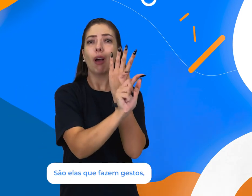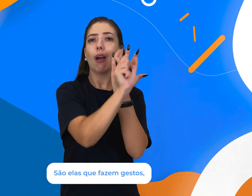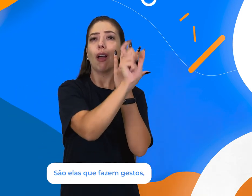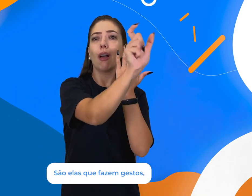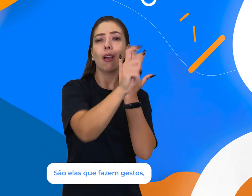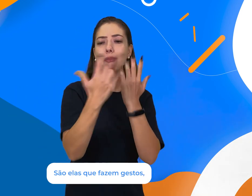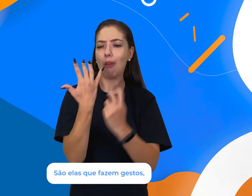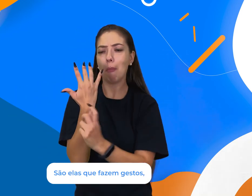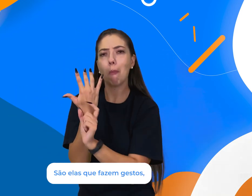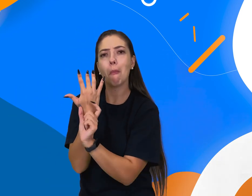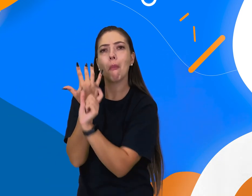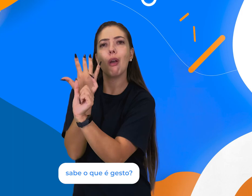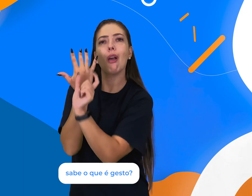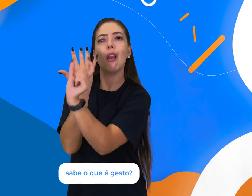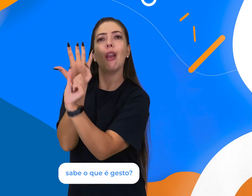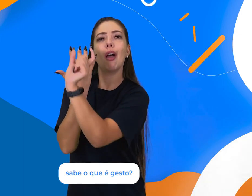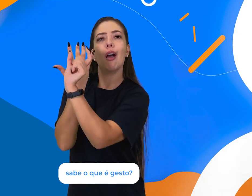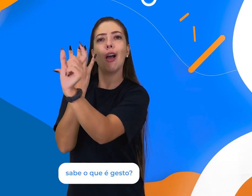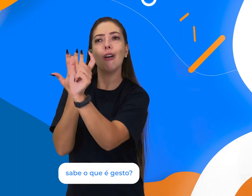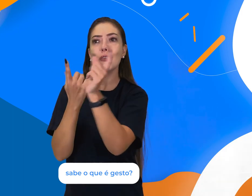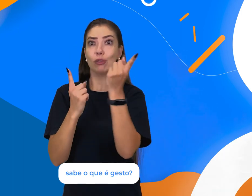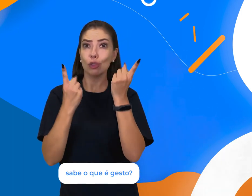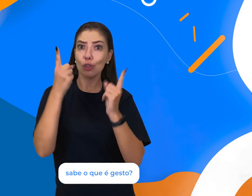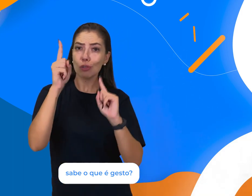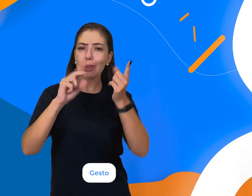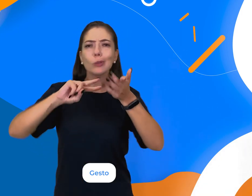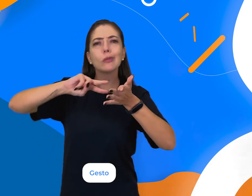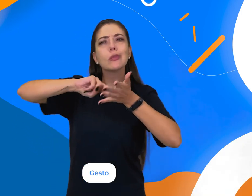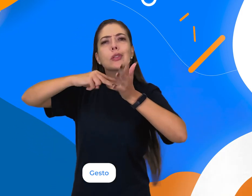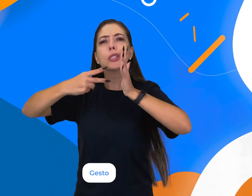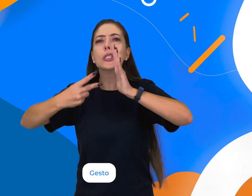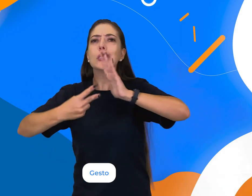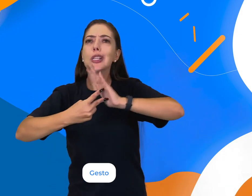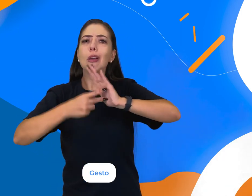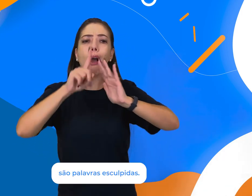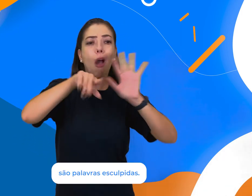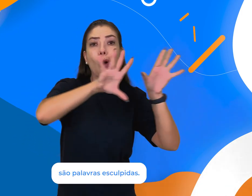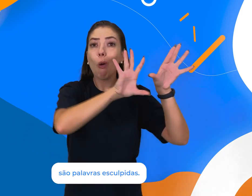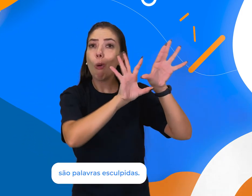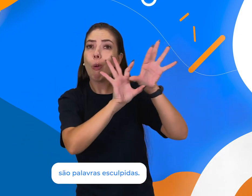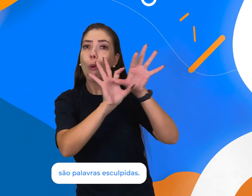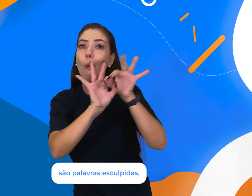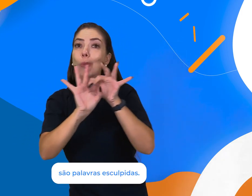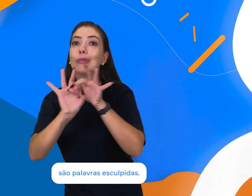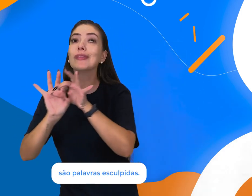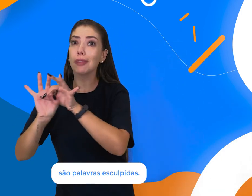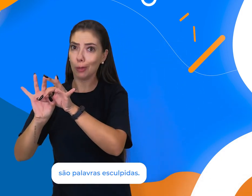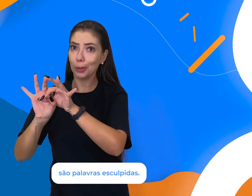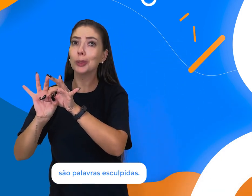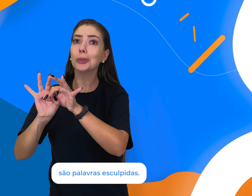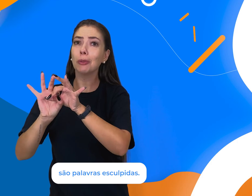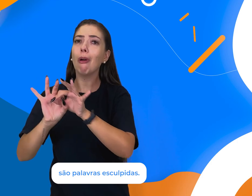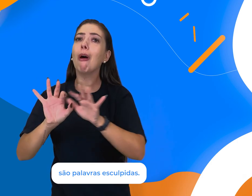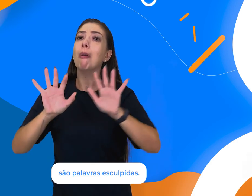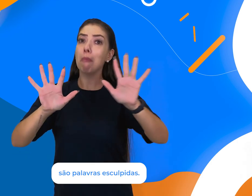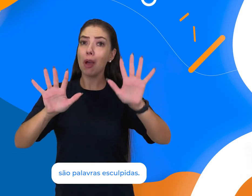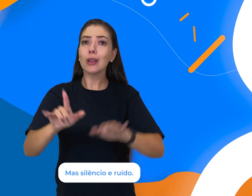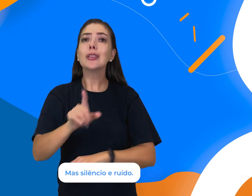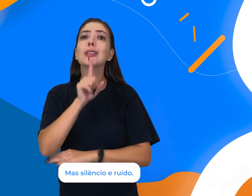fazem gestos. Sabe o que é gesto? Gesto são palavras esculpidas. Mas